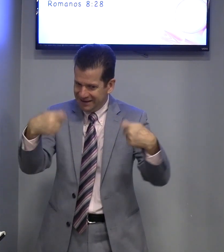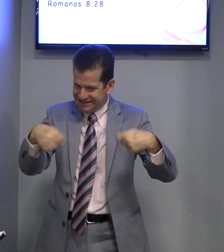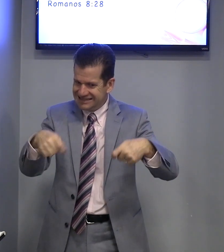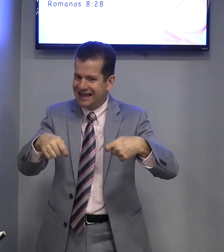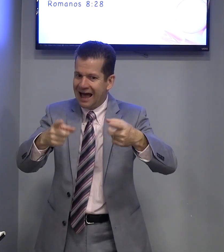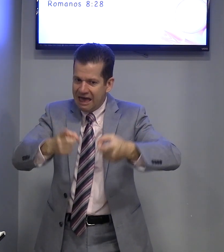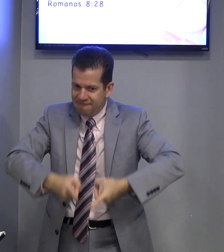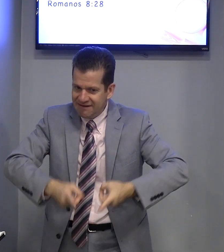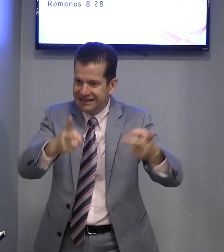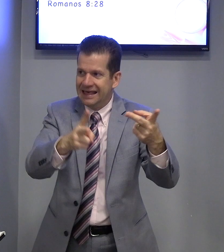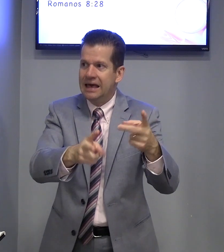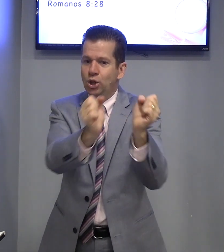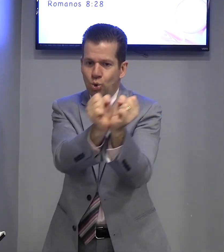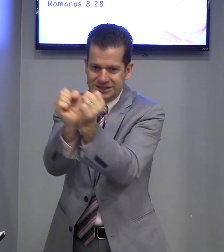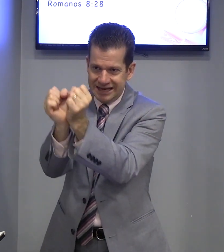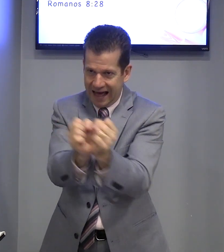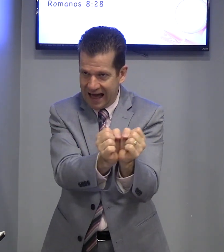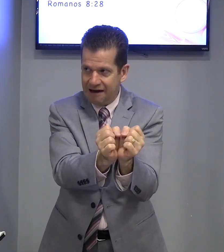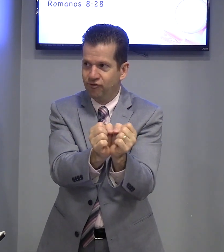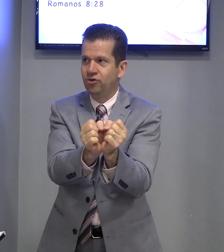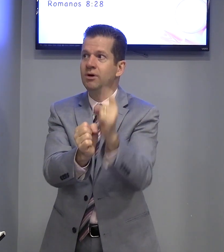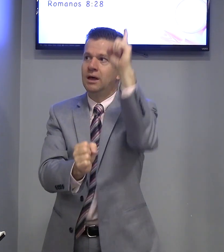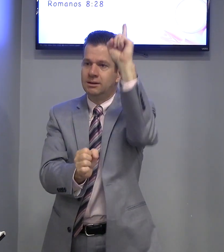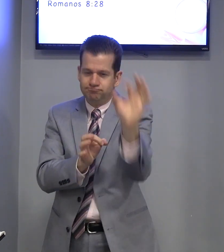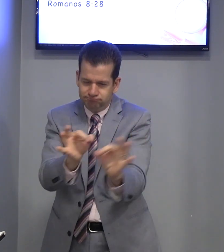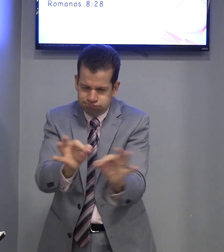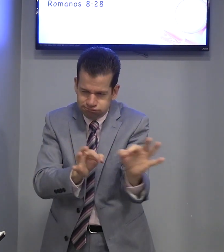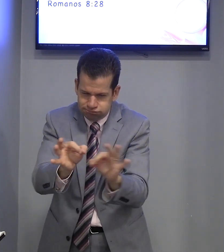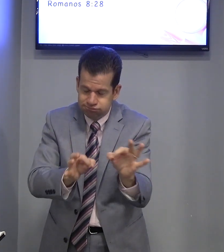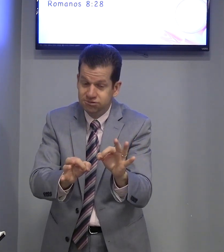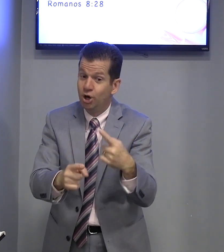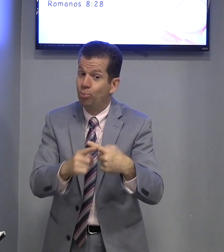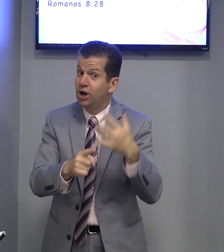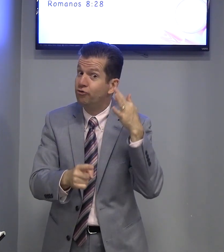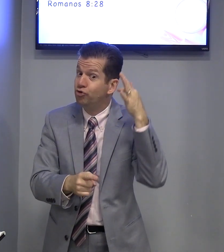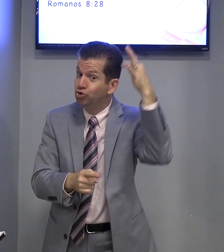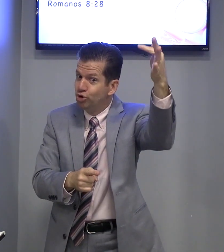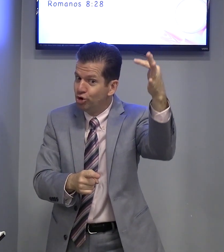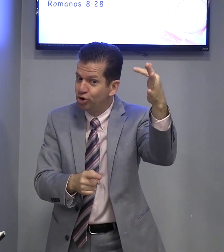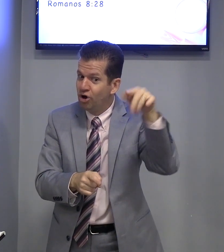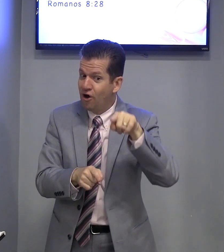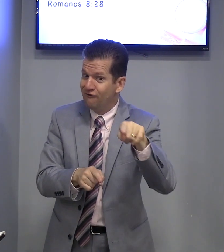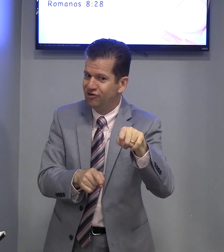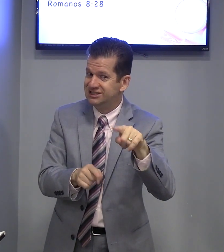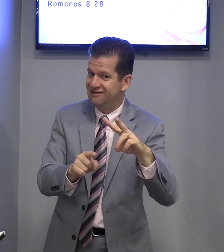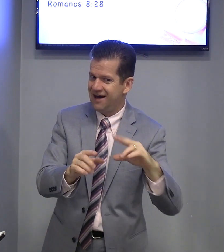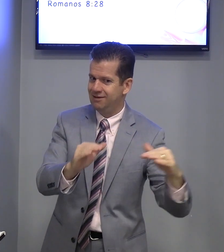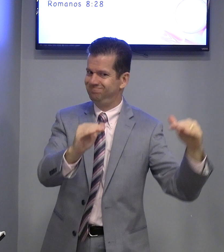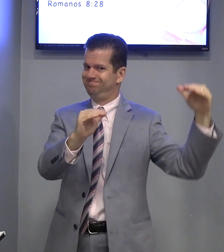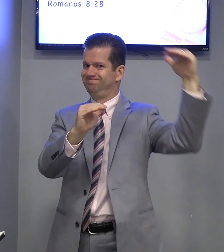precisar vender do escravo. Porque o futuro, você vai...